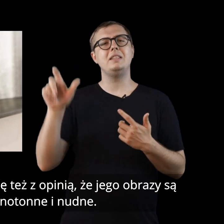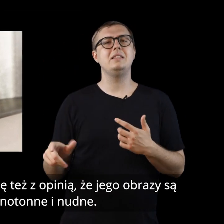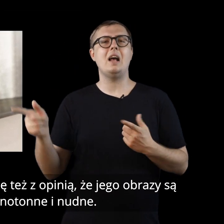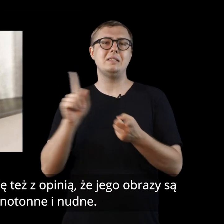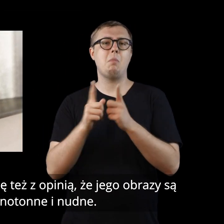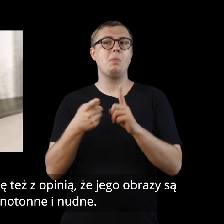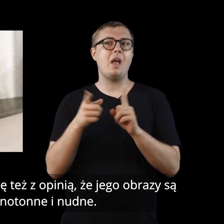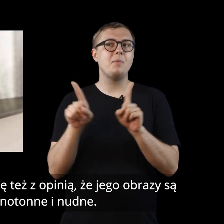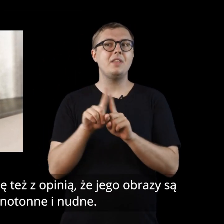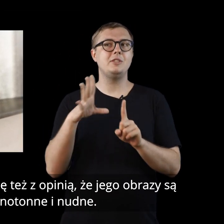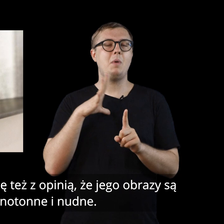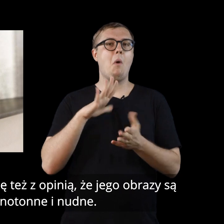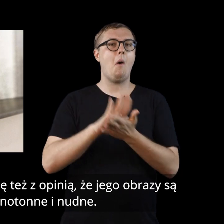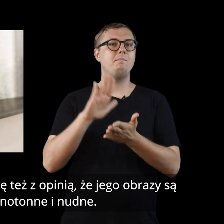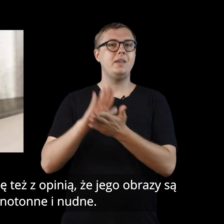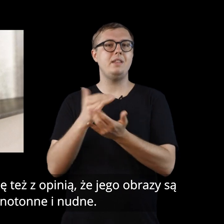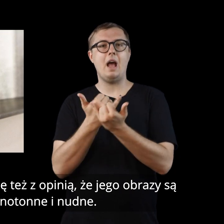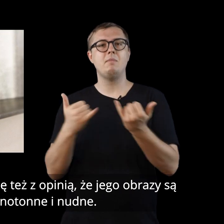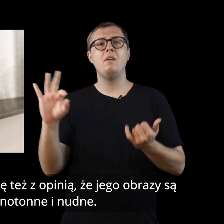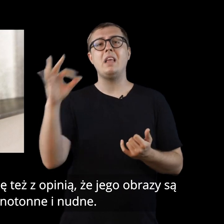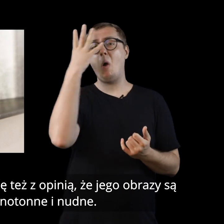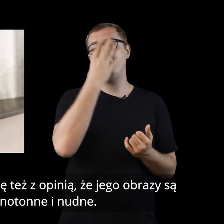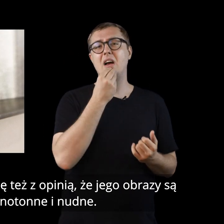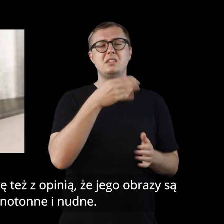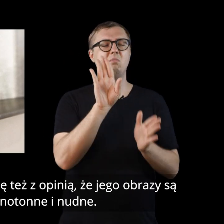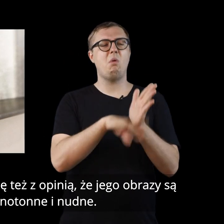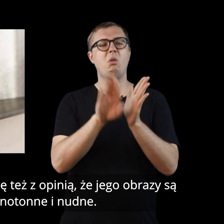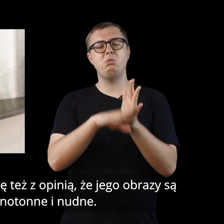Artysta spotykał się też z opinią, że jego obrazy są monotonne i nudne.